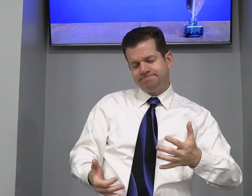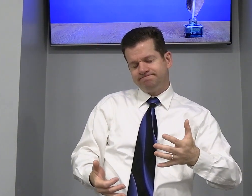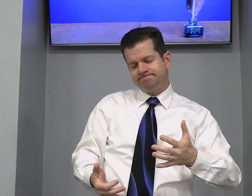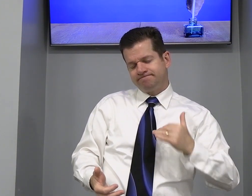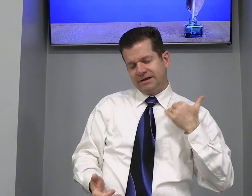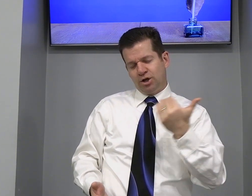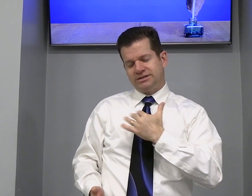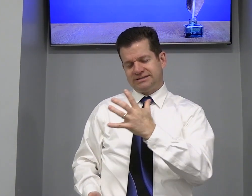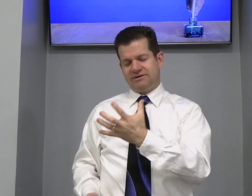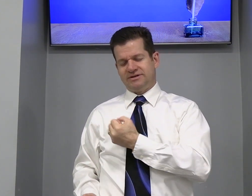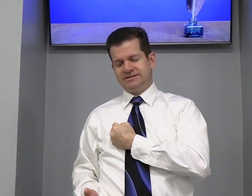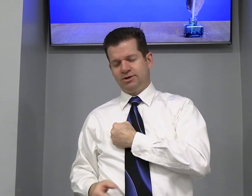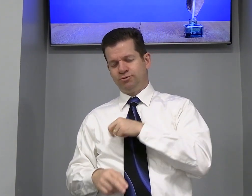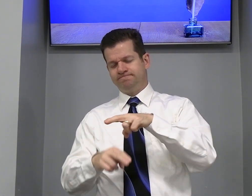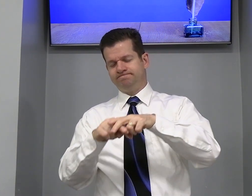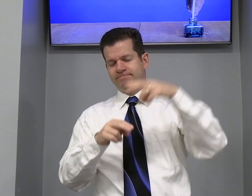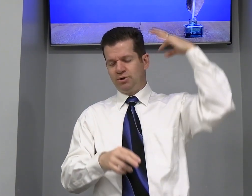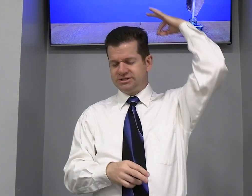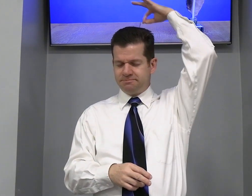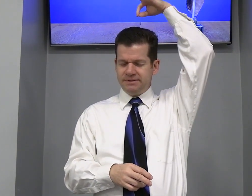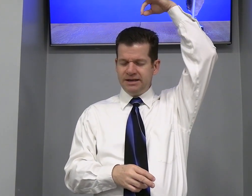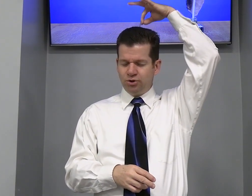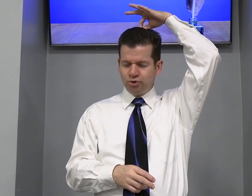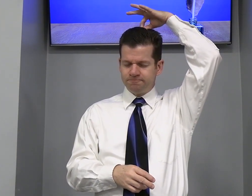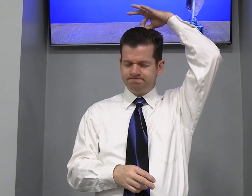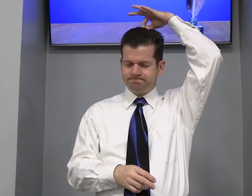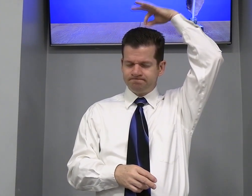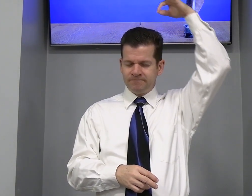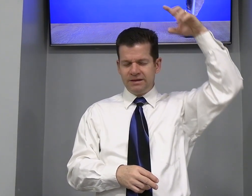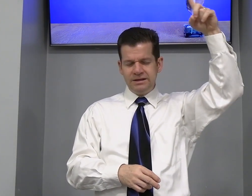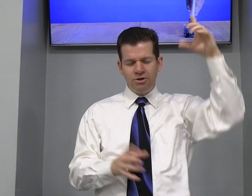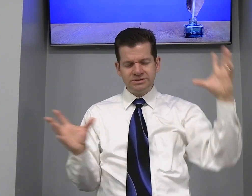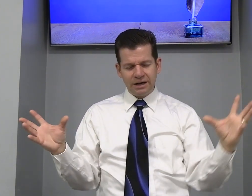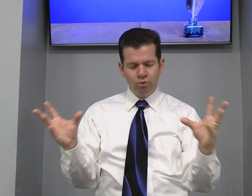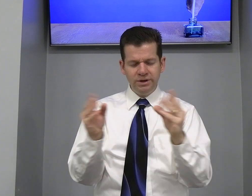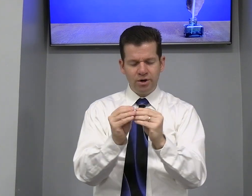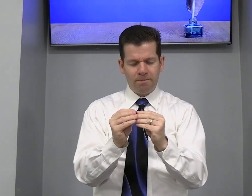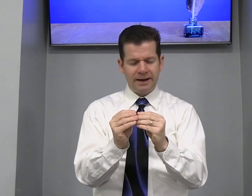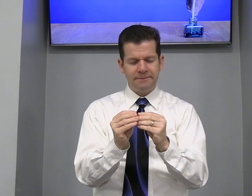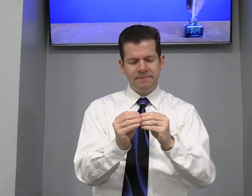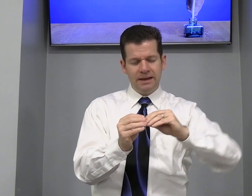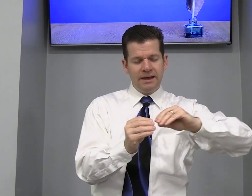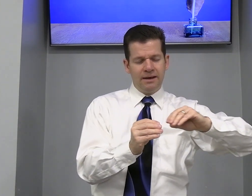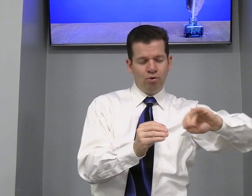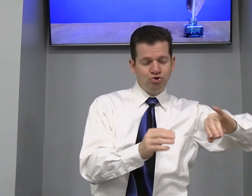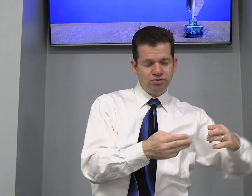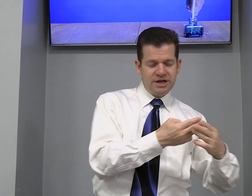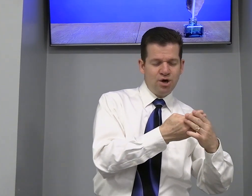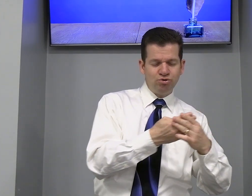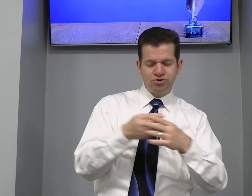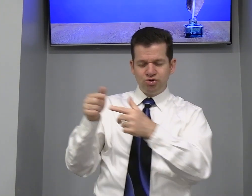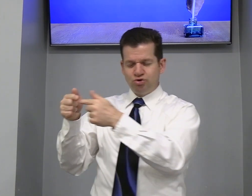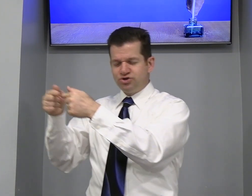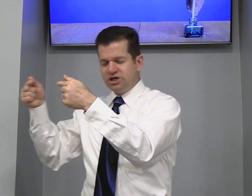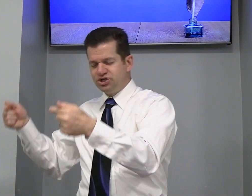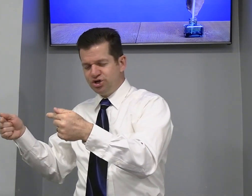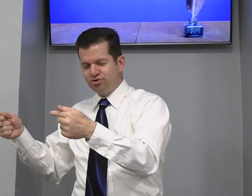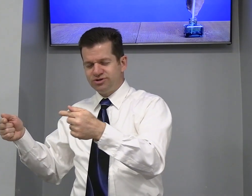A nossa salvação Pelo Espírito E Deus Quero unir O Pai Os judeus Os gentios